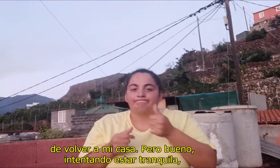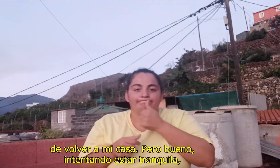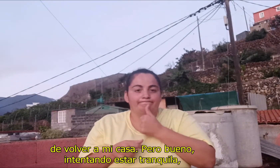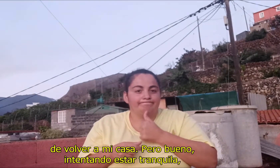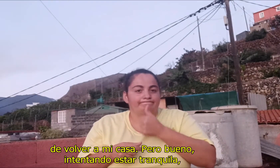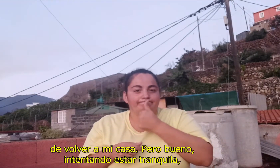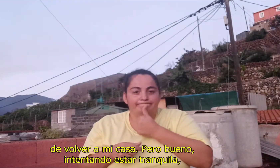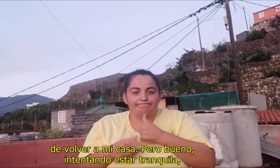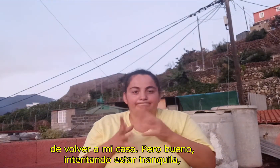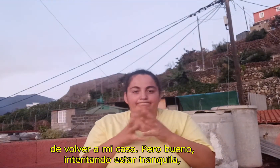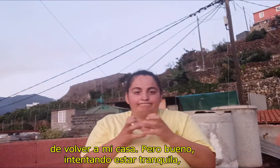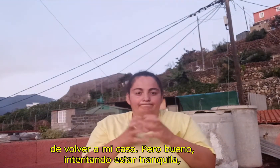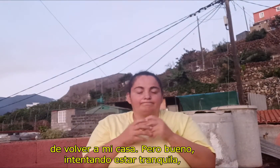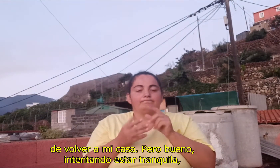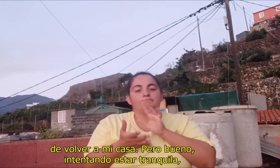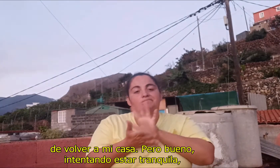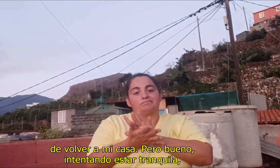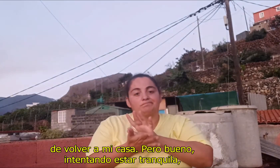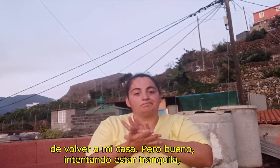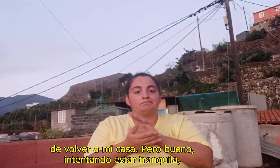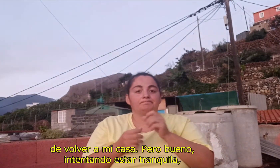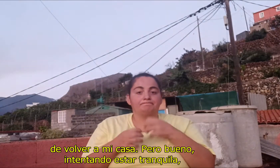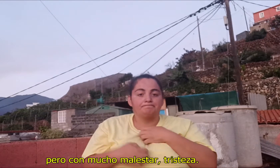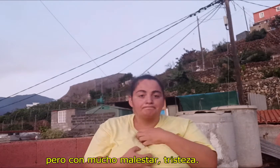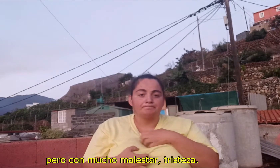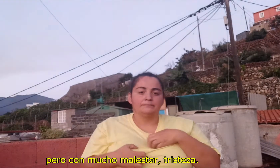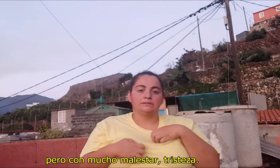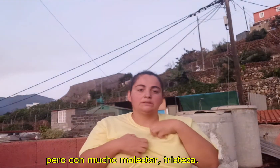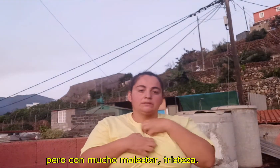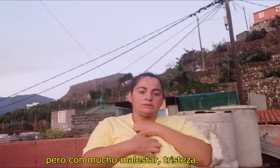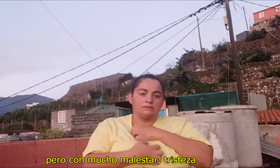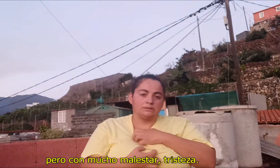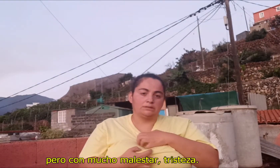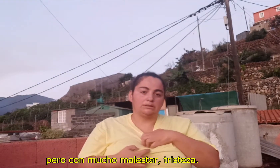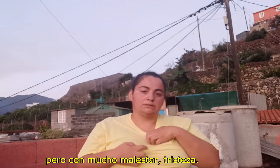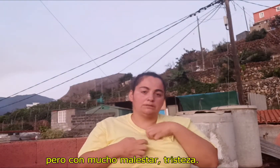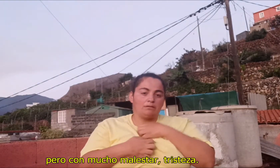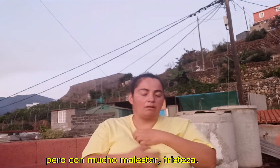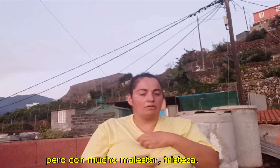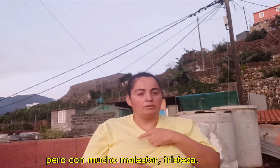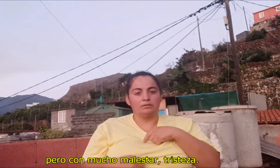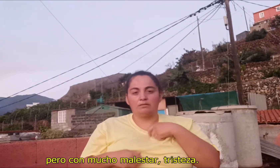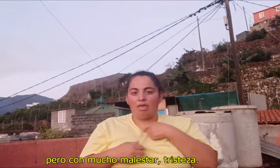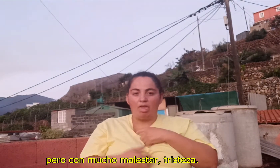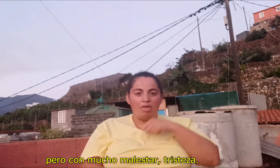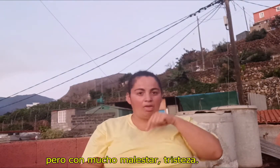Pero bueno, intentando estar tranquila, pero con mucho malestar, tristeza.